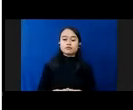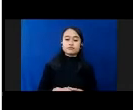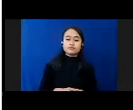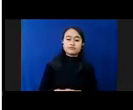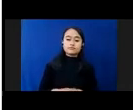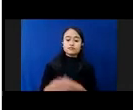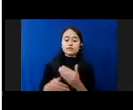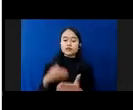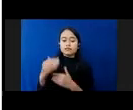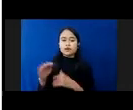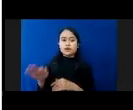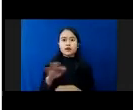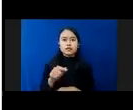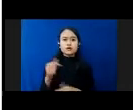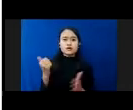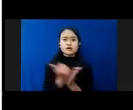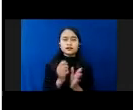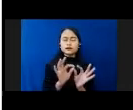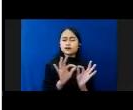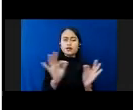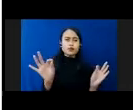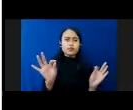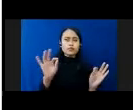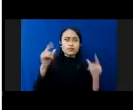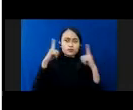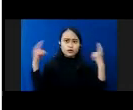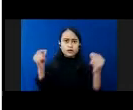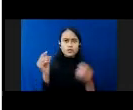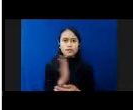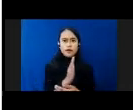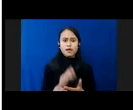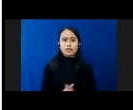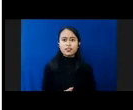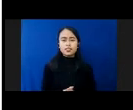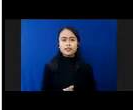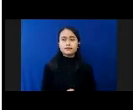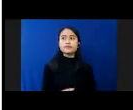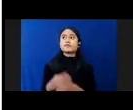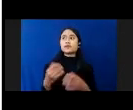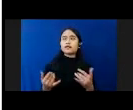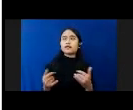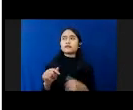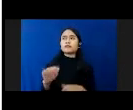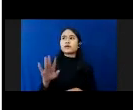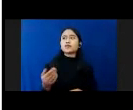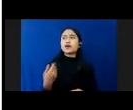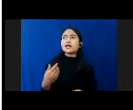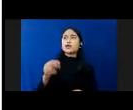-anaknya Berasal Dari Jauh Dari Jawa Barat Bahkan Saat Ini Masih Ada Dua Orang Yang